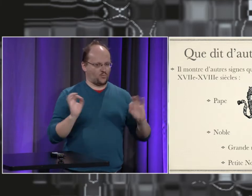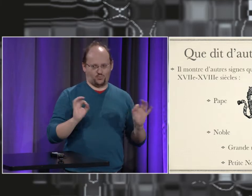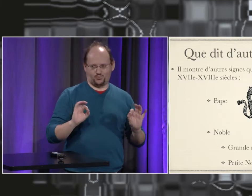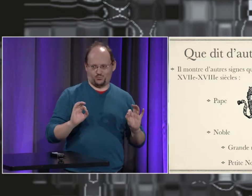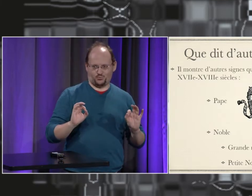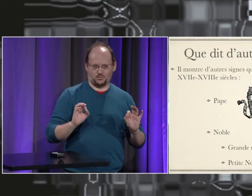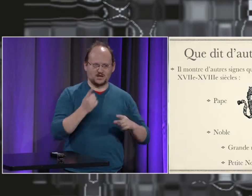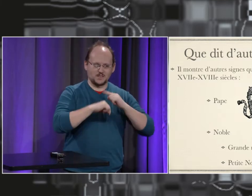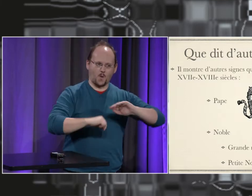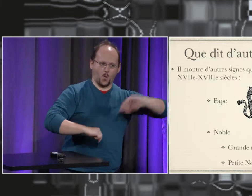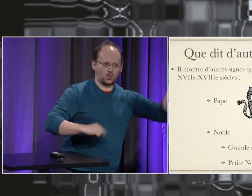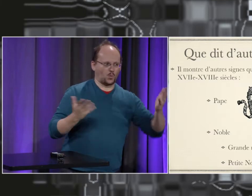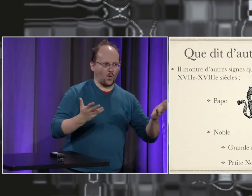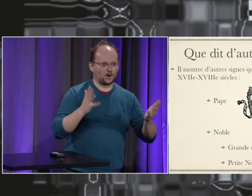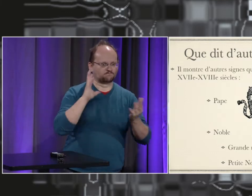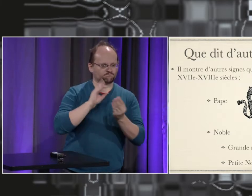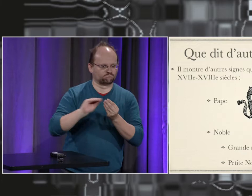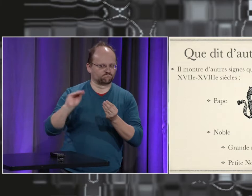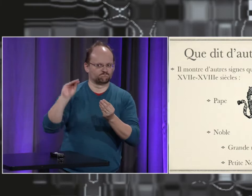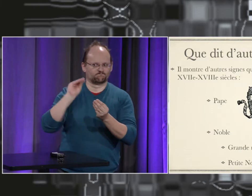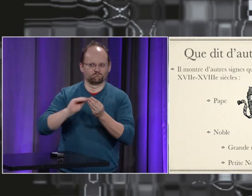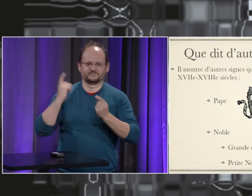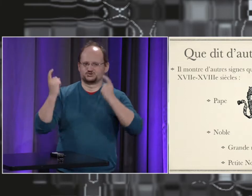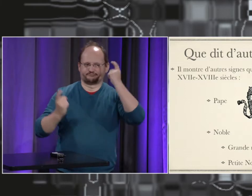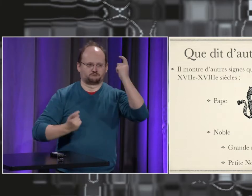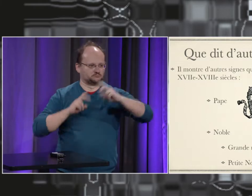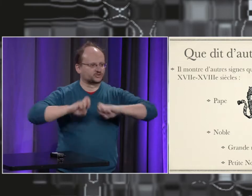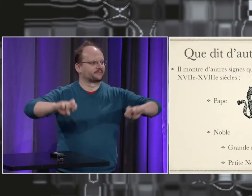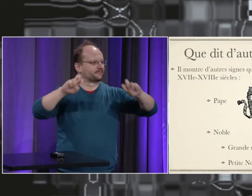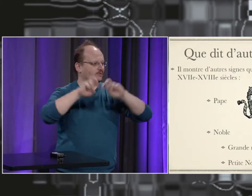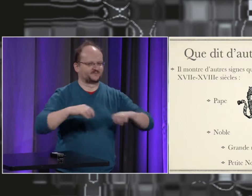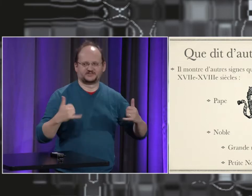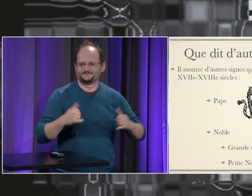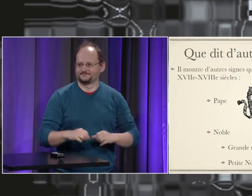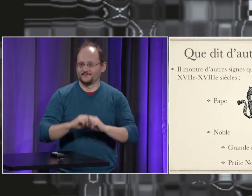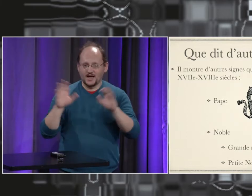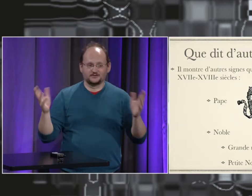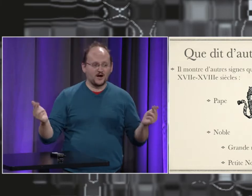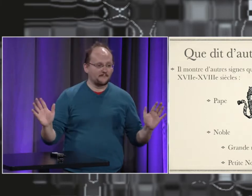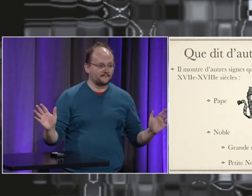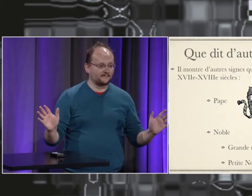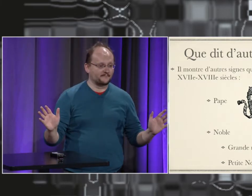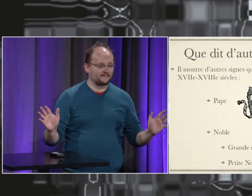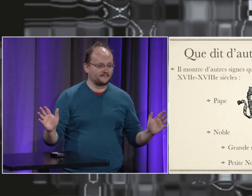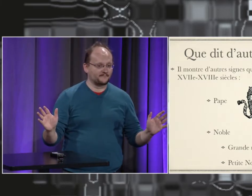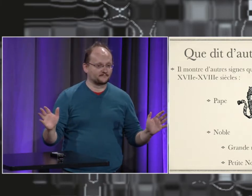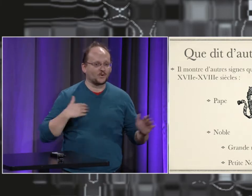on ne voit pas ce signe auparavant, avant 1600. Ces attributs n'existaient pas par avant.